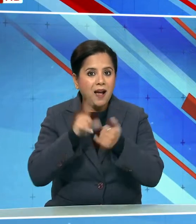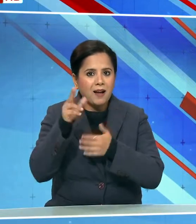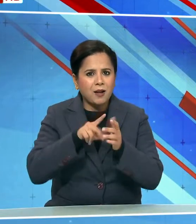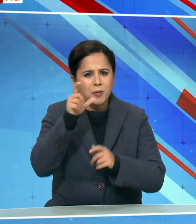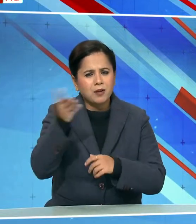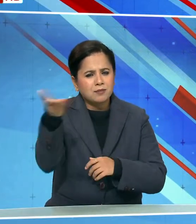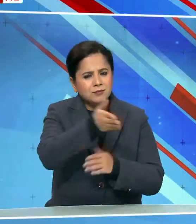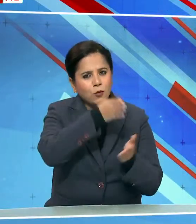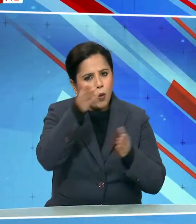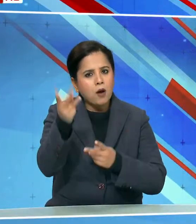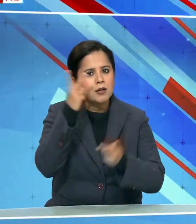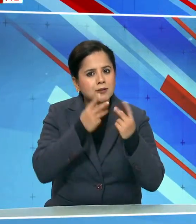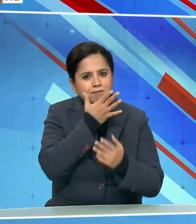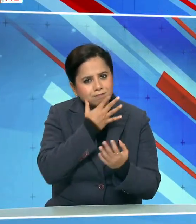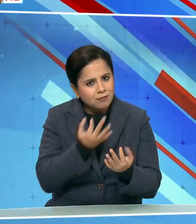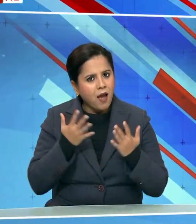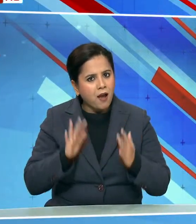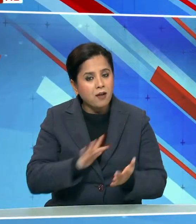गूमने की सला दी है।